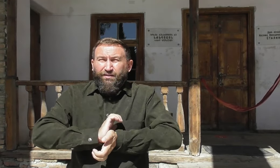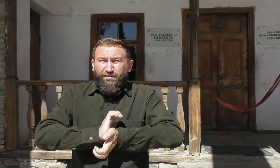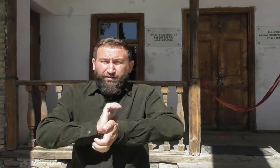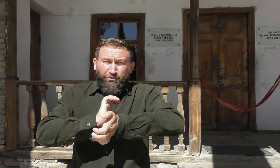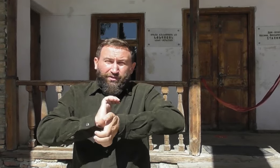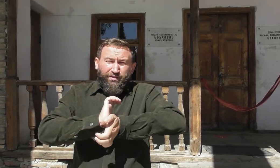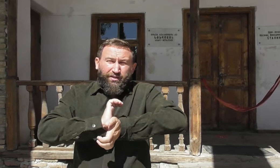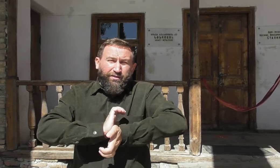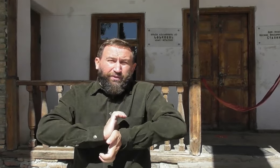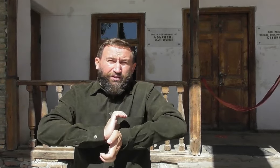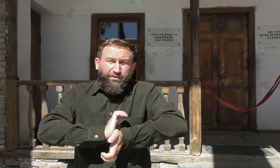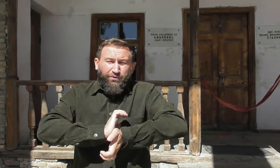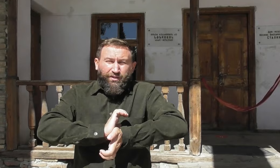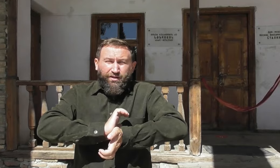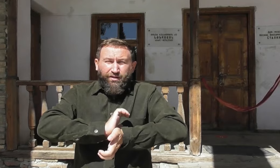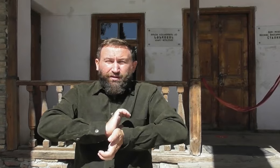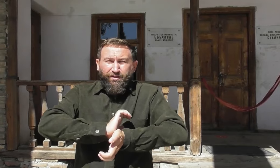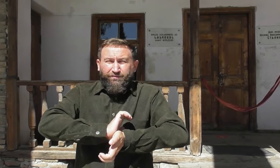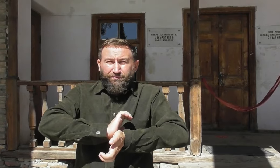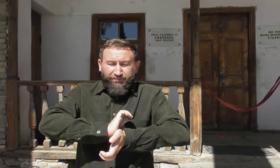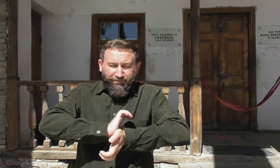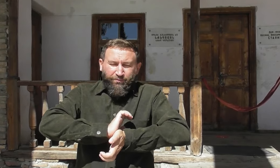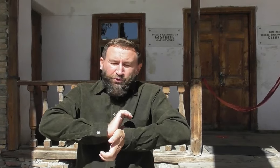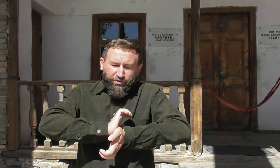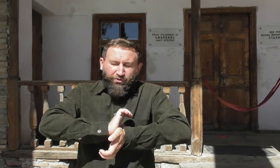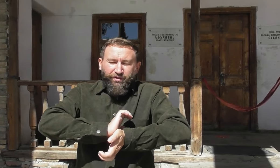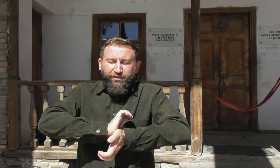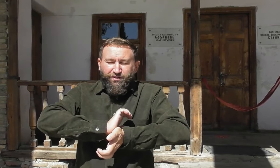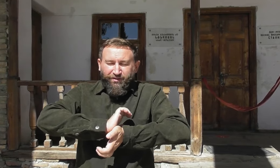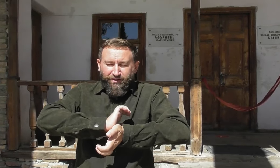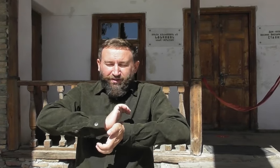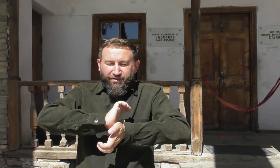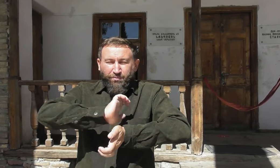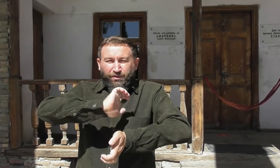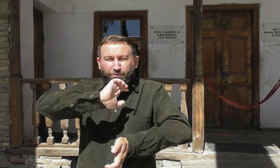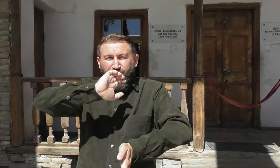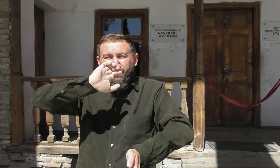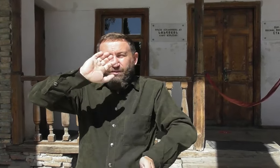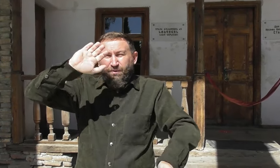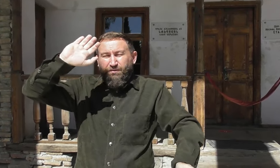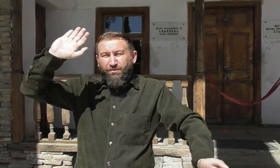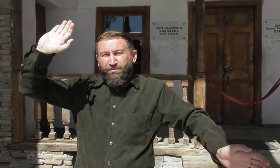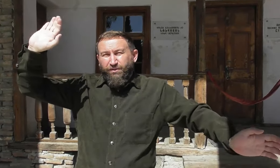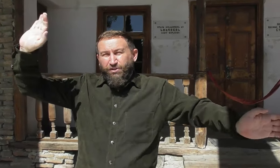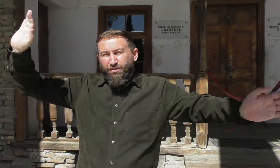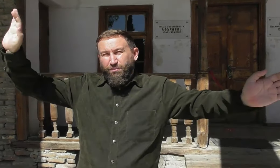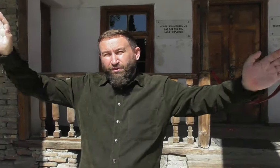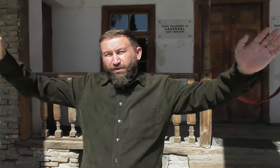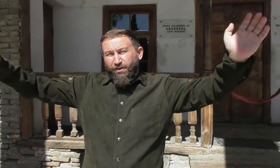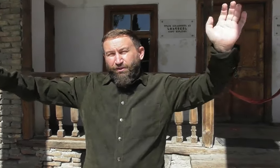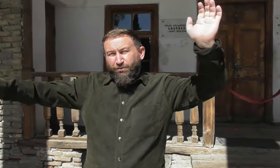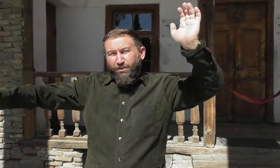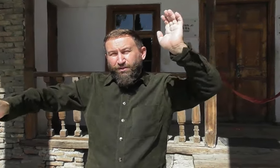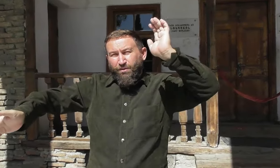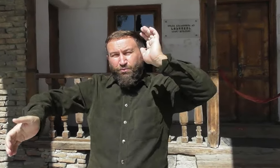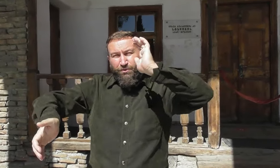Если ситуация не гармонична вот так, можно ее, конечно, разомкнуть и отправить во внешний мир. Но тогда будет